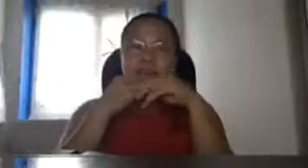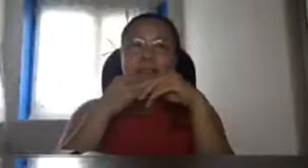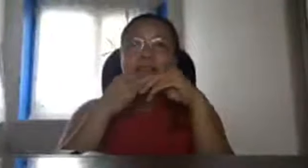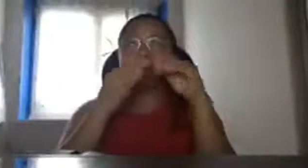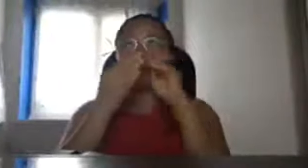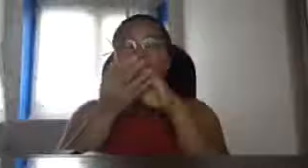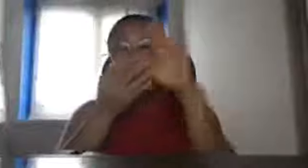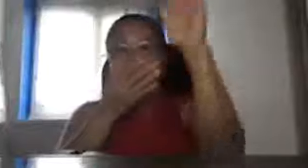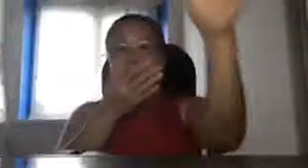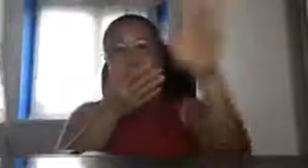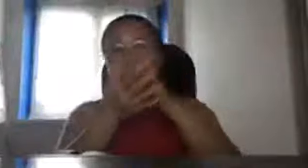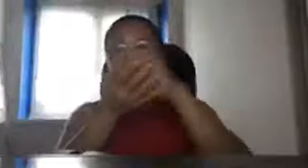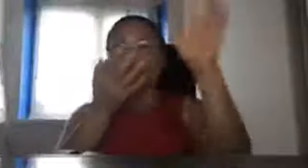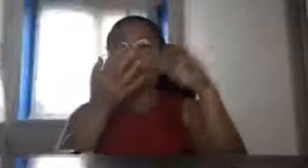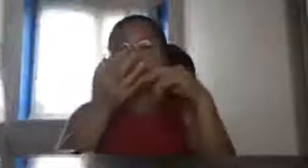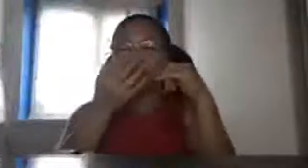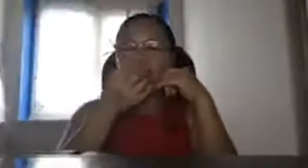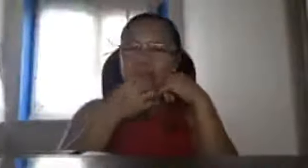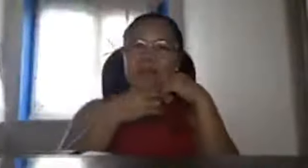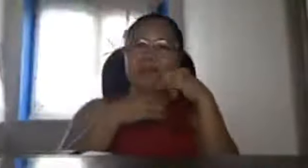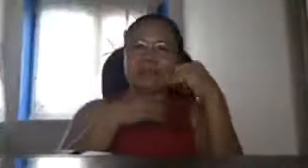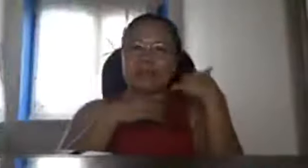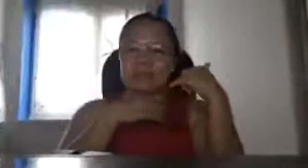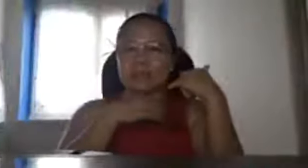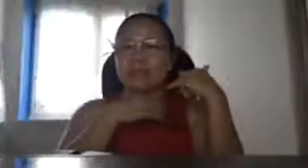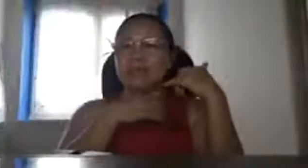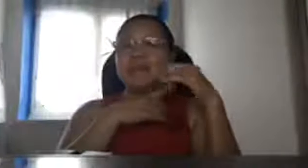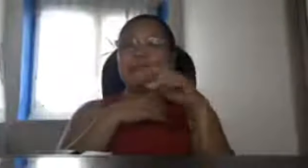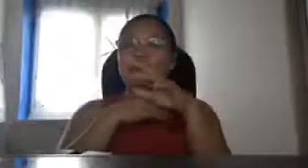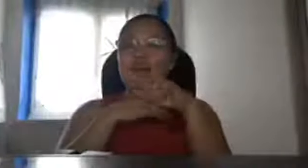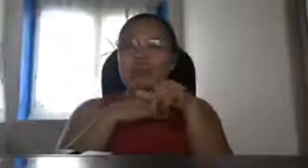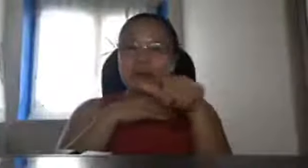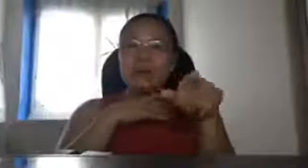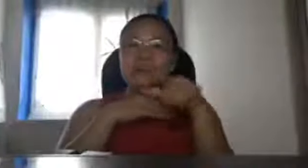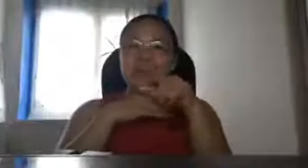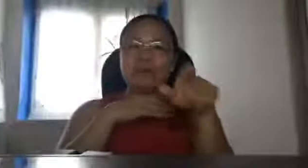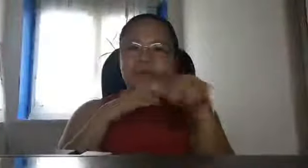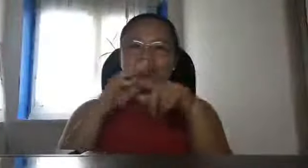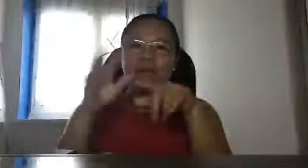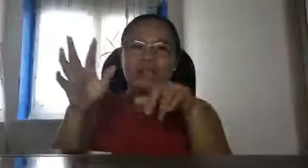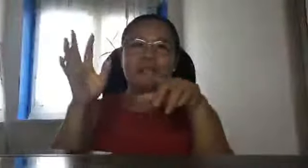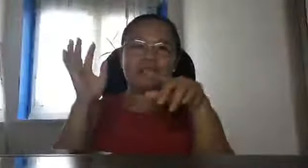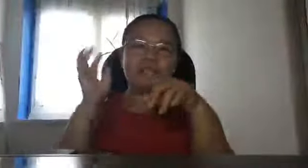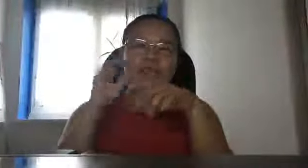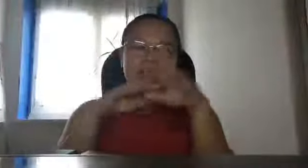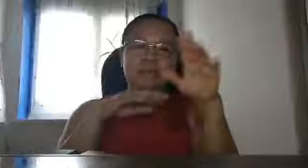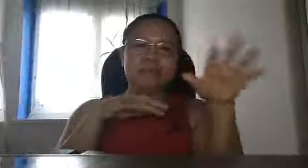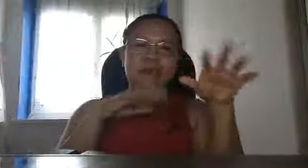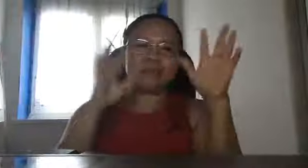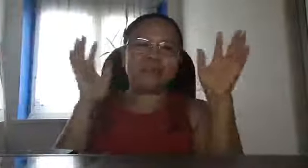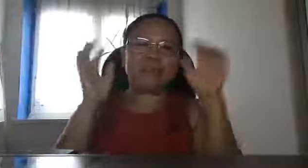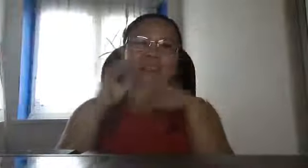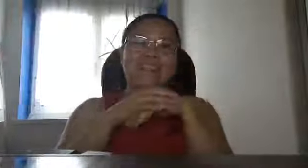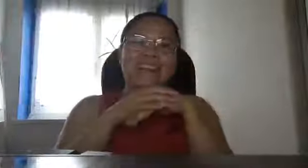ko sa alas karto magtatawag ako dyan sa Pilipinas tapos sasabihin ko oh itong itong itong itong itong taong ito